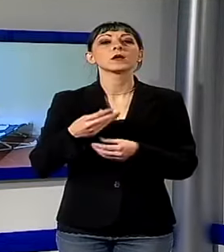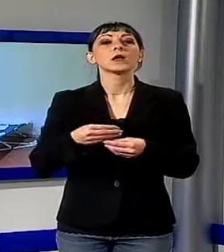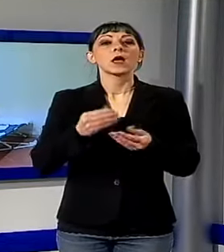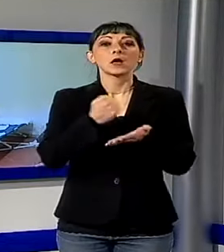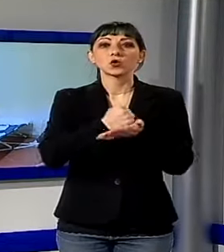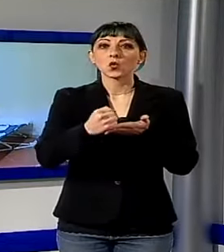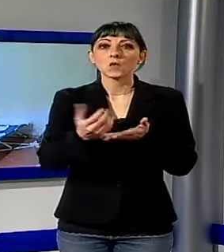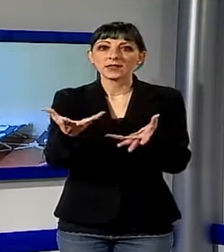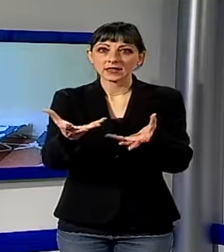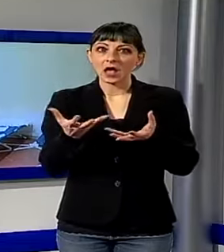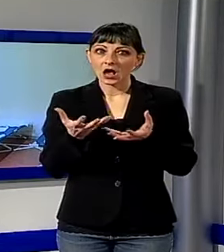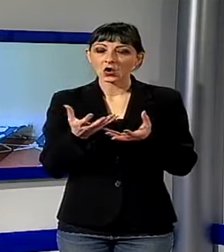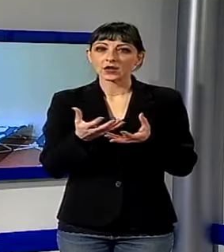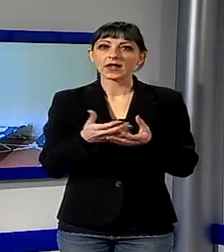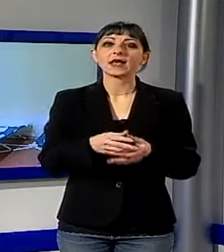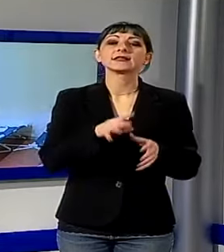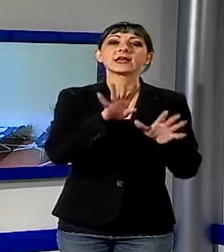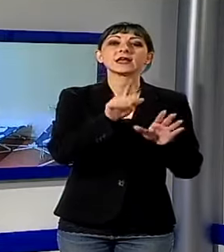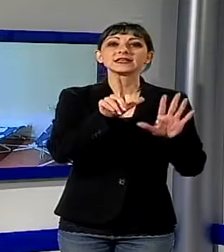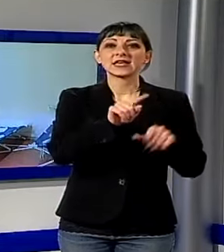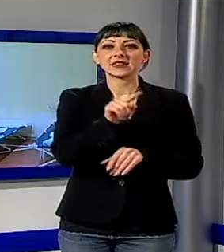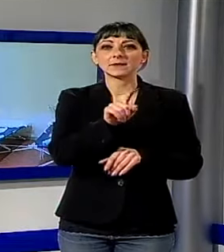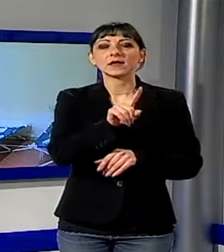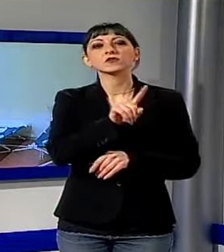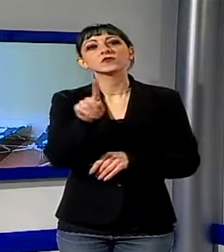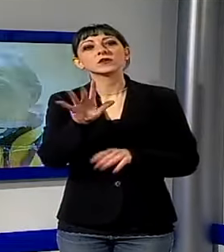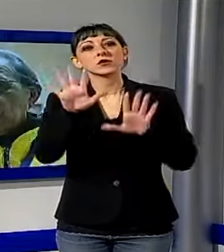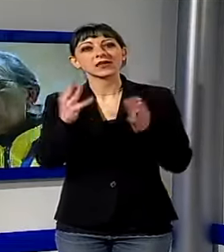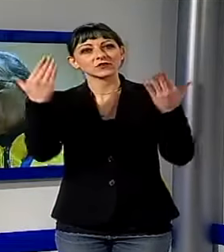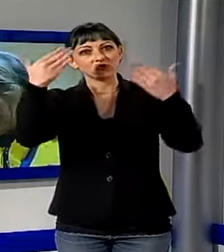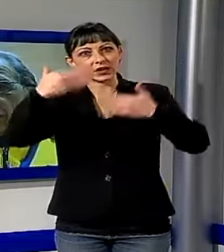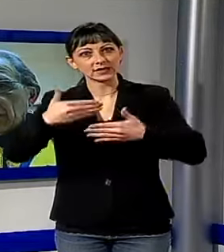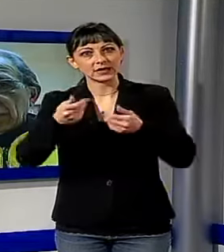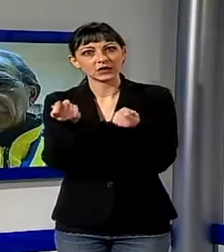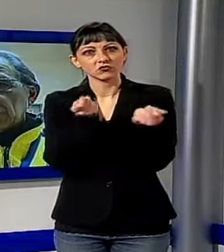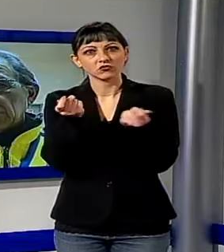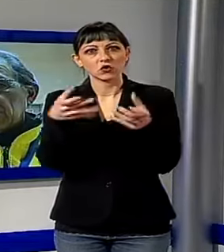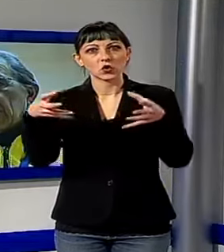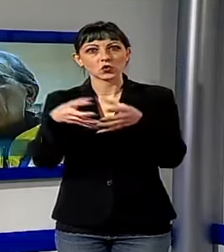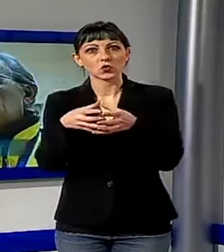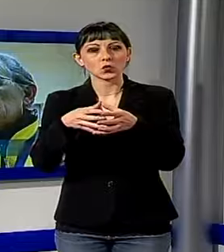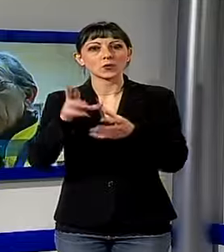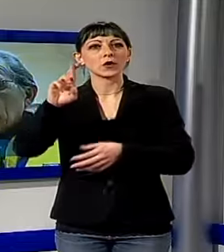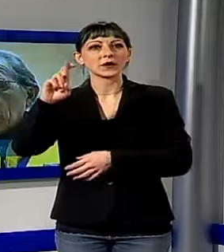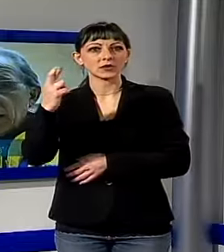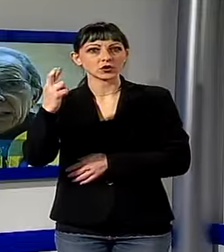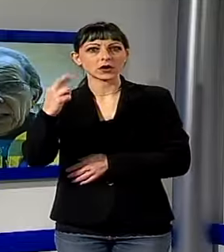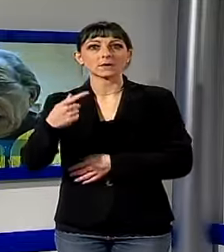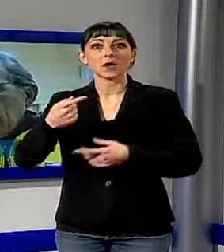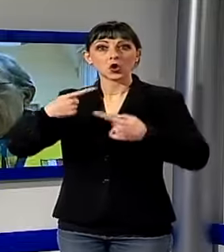19.30 alle 22 dal gruppo Radio Club Città di Lucca. Noi siamo volontari di protezione civile diamo una mano perché è